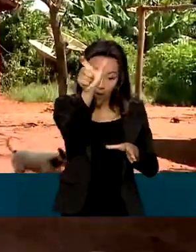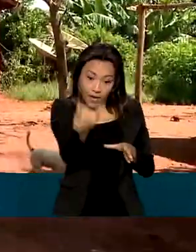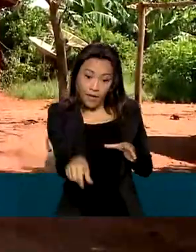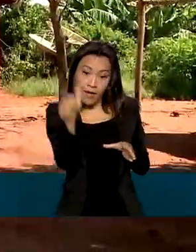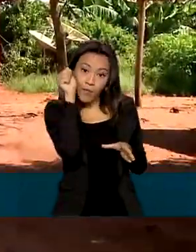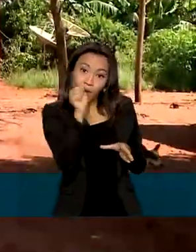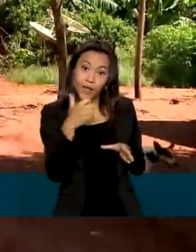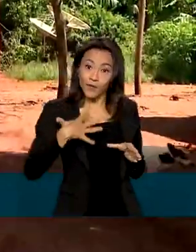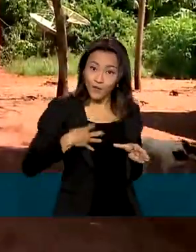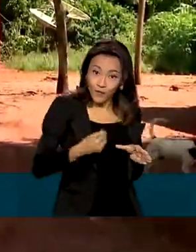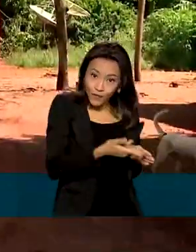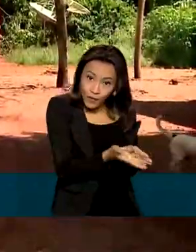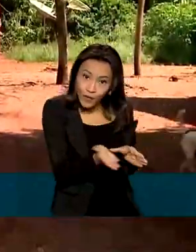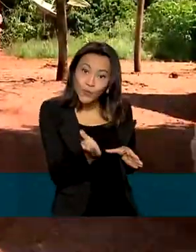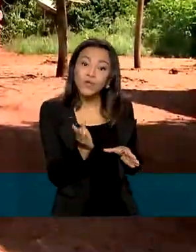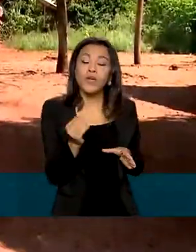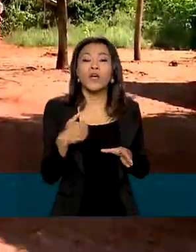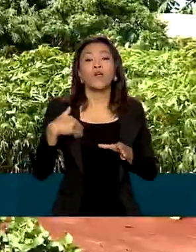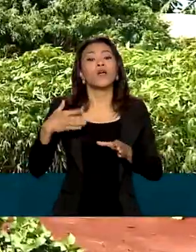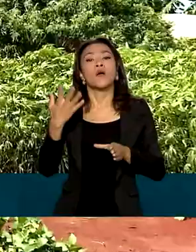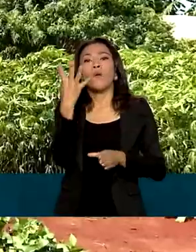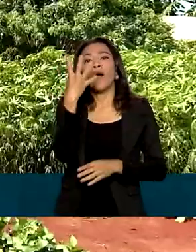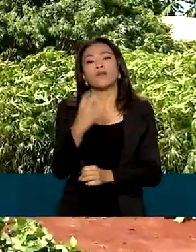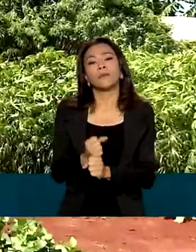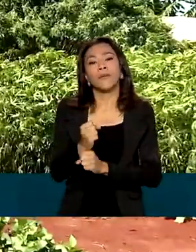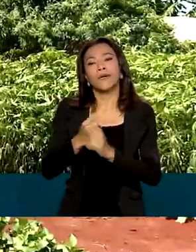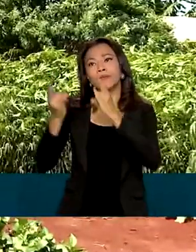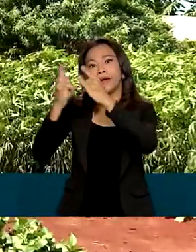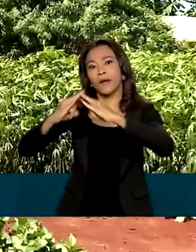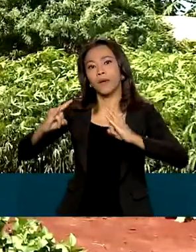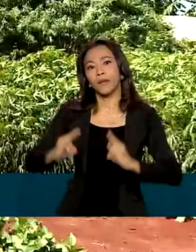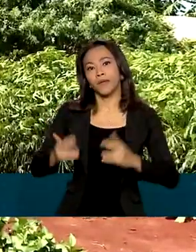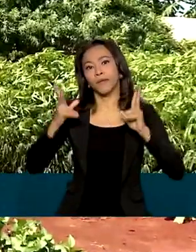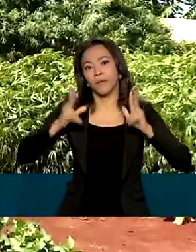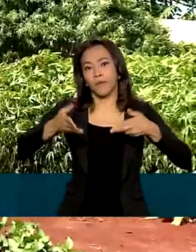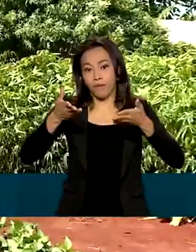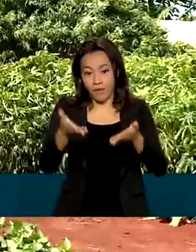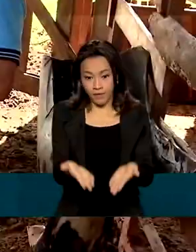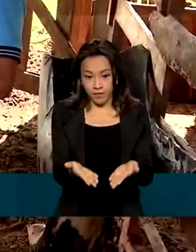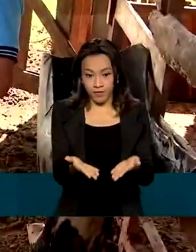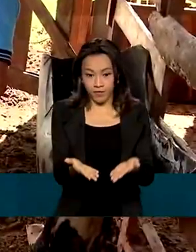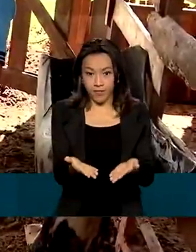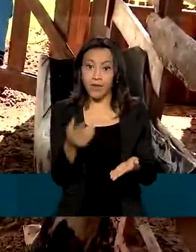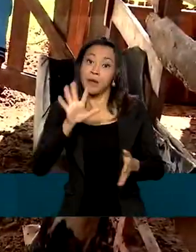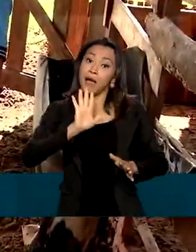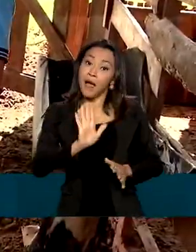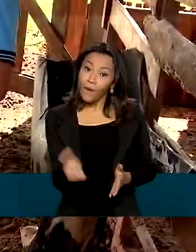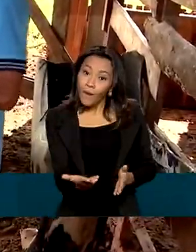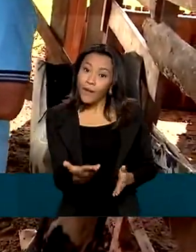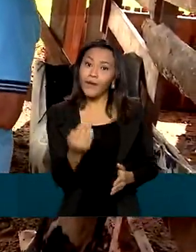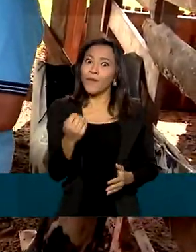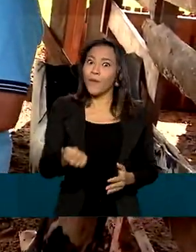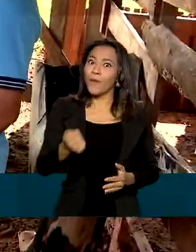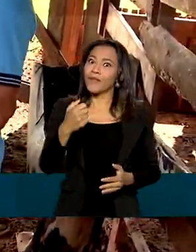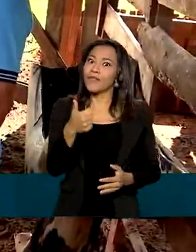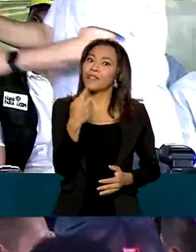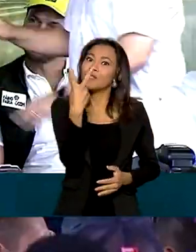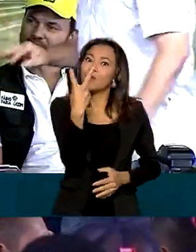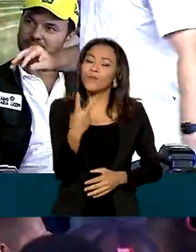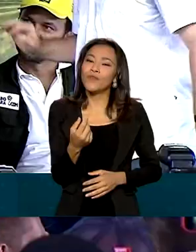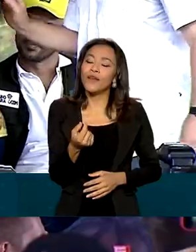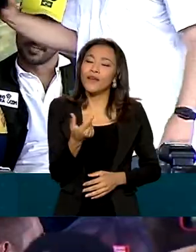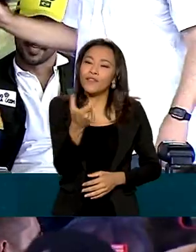pequenos chegaram a ficar 4 anos num acampamento como este. Agora, quase duas décadas depois,